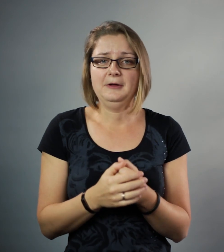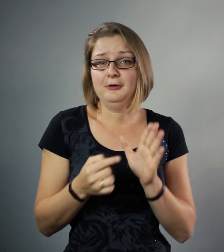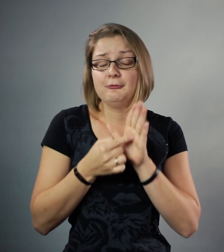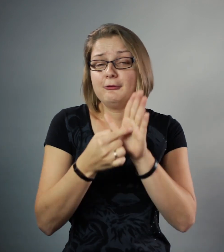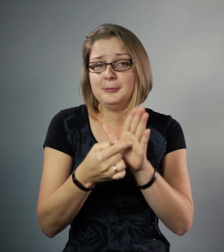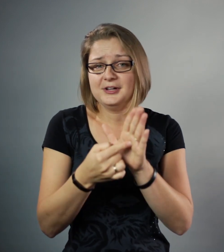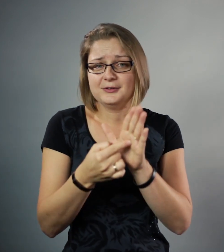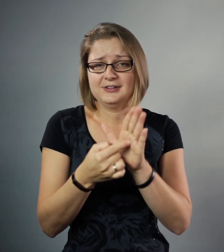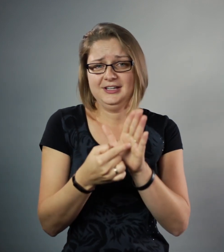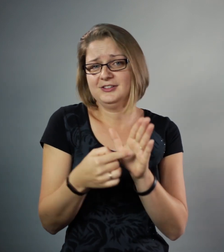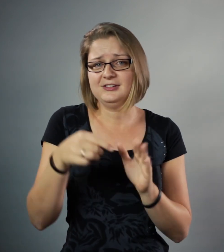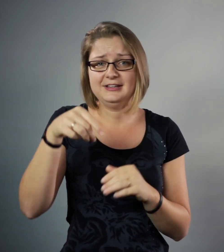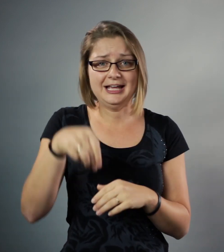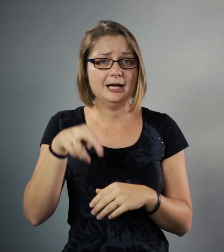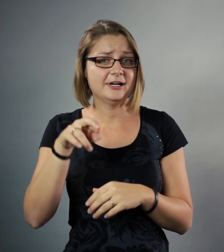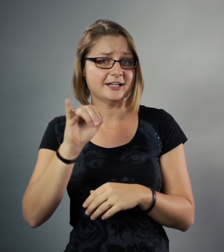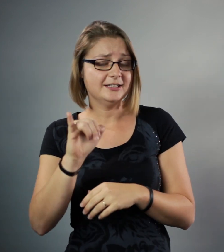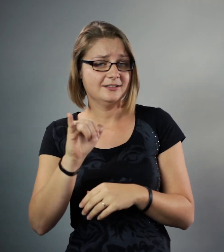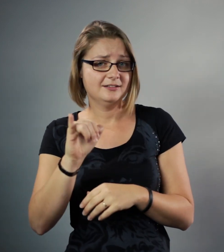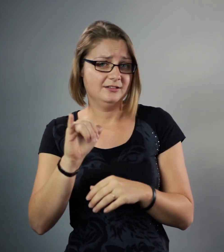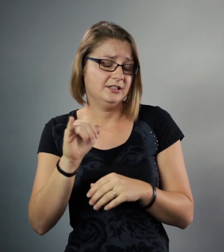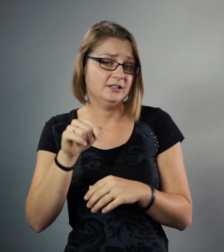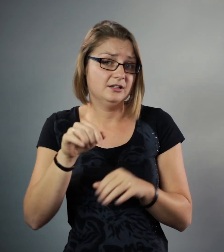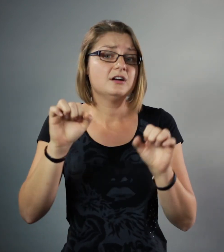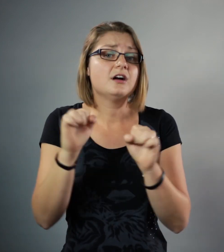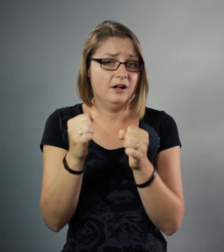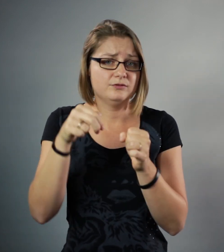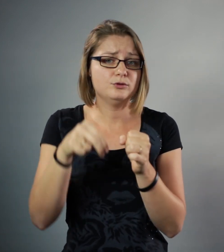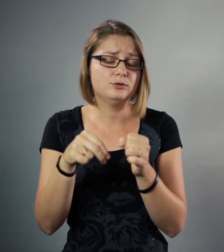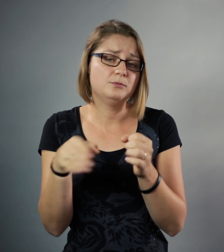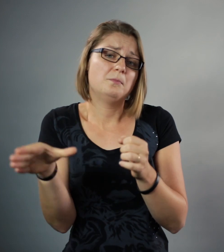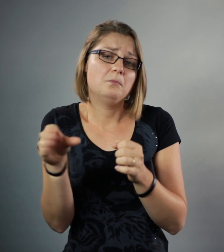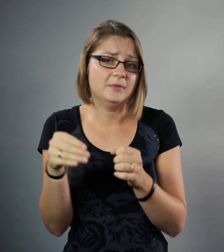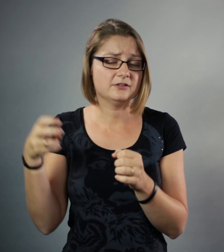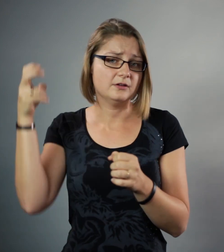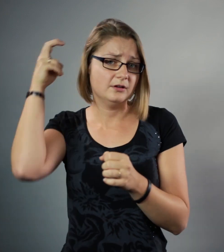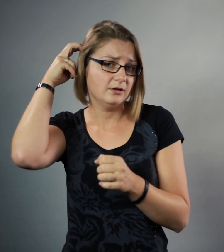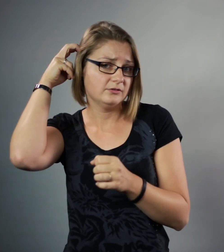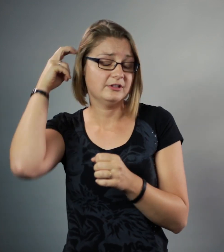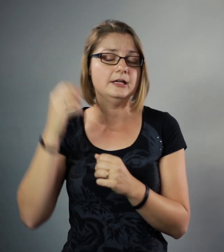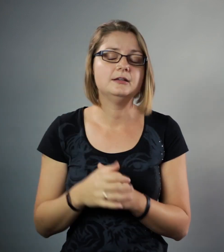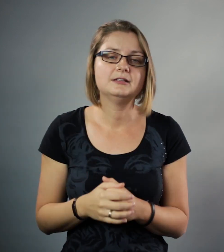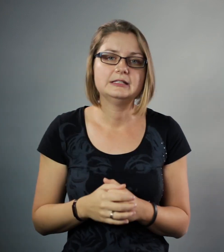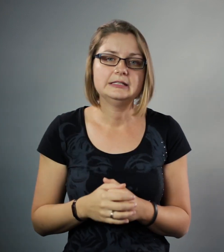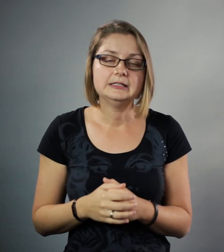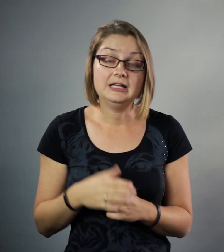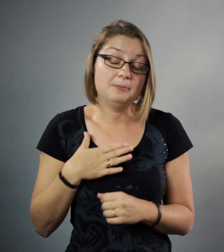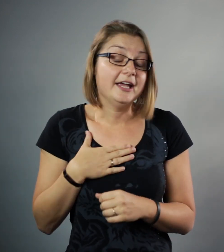Een voorbeeld is de MRI. Die kan nu met een CI. In mijn